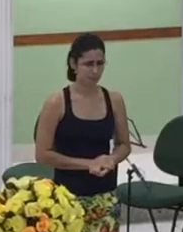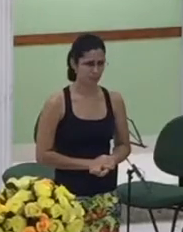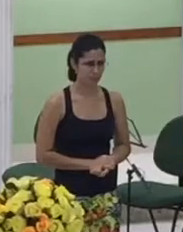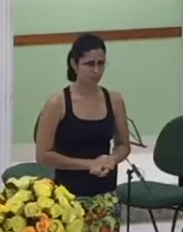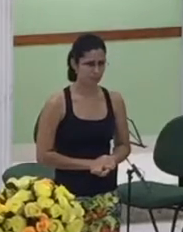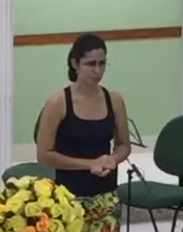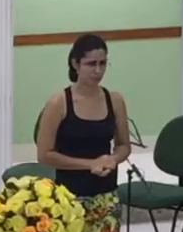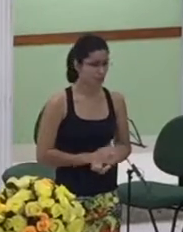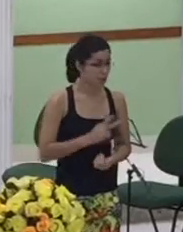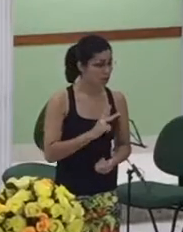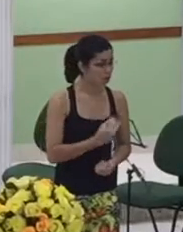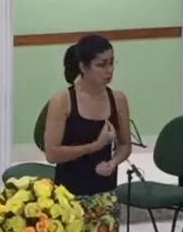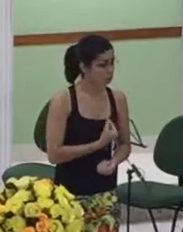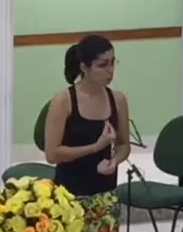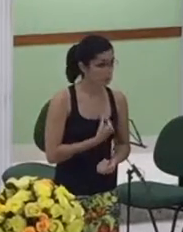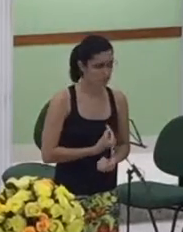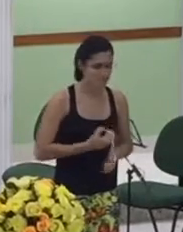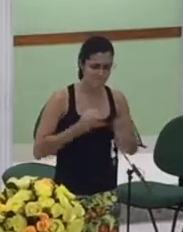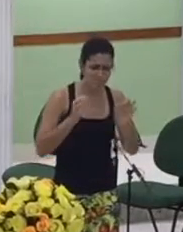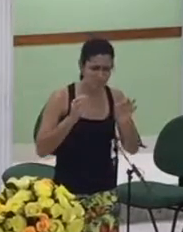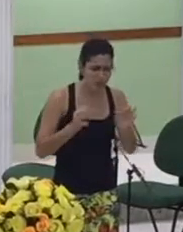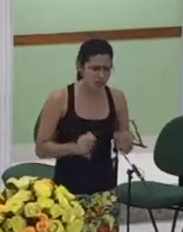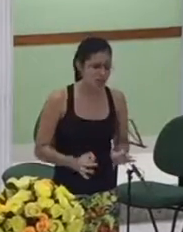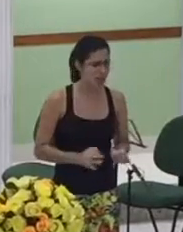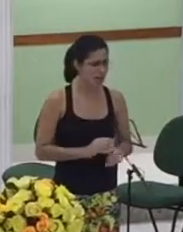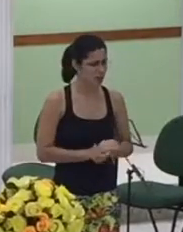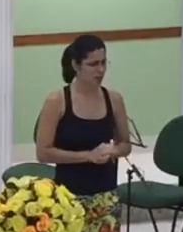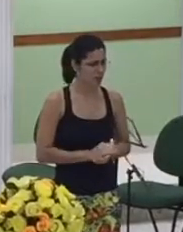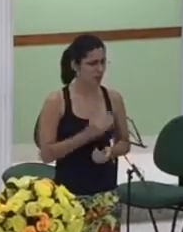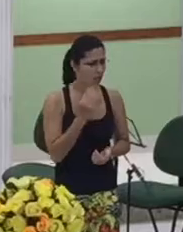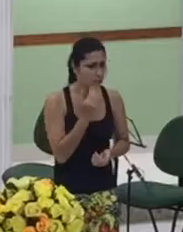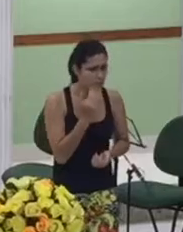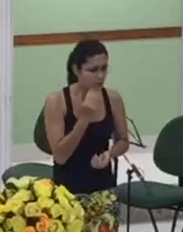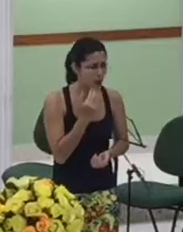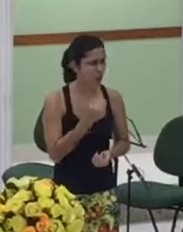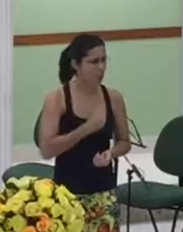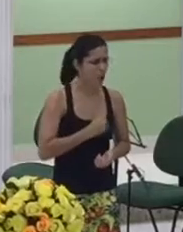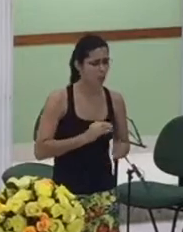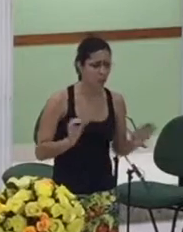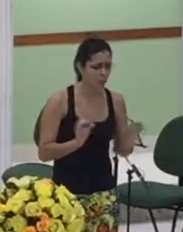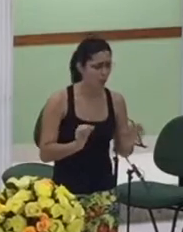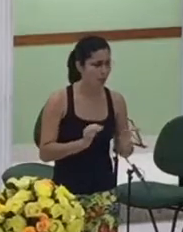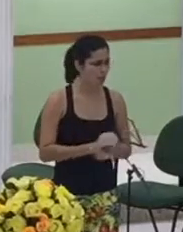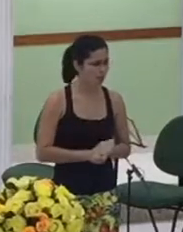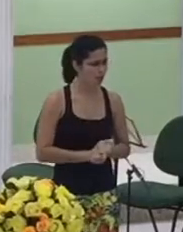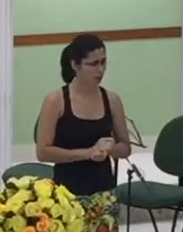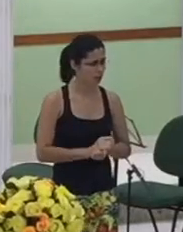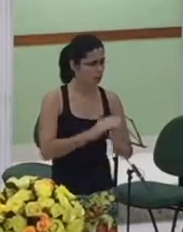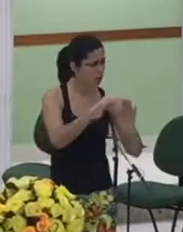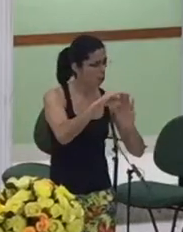mas melhor ainda se submeta ao plano de Deus como Maria fez